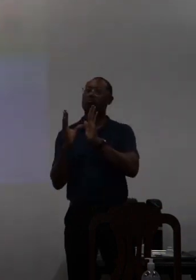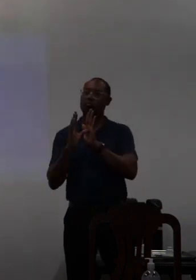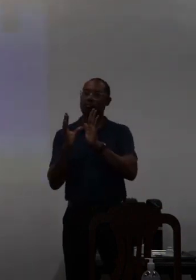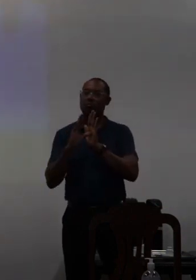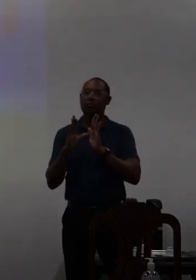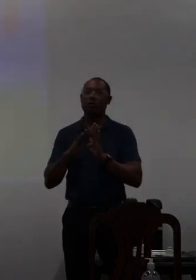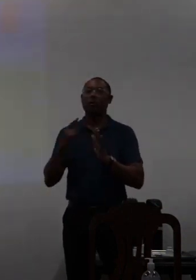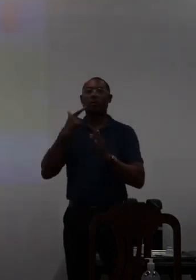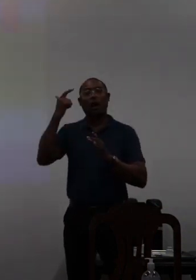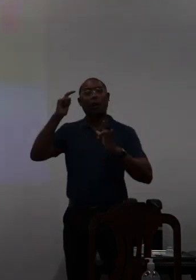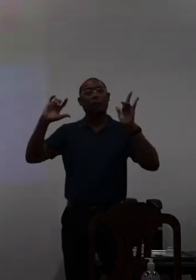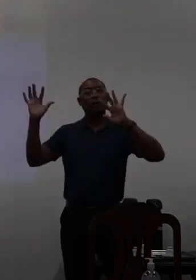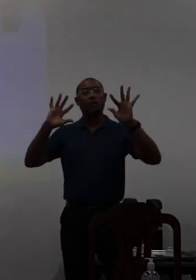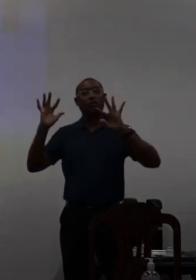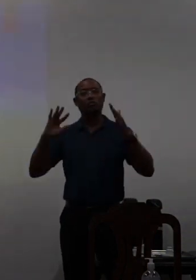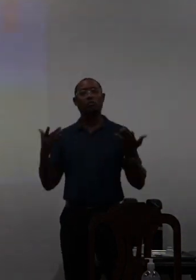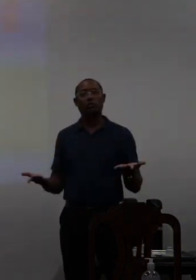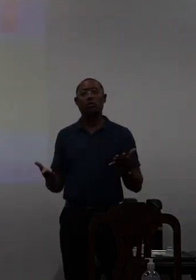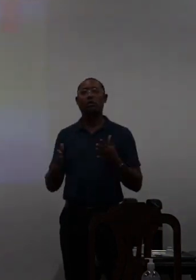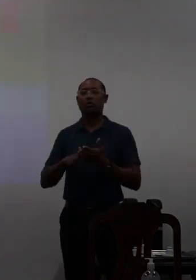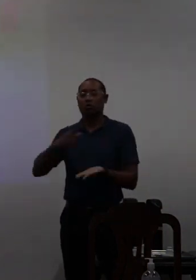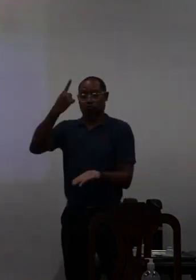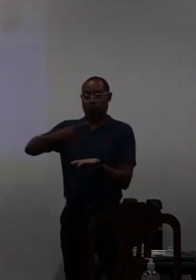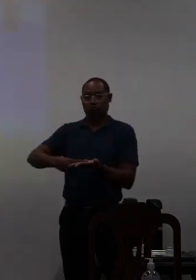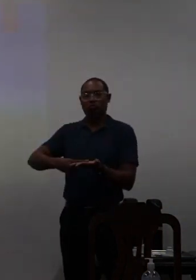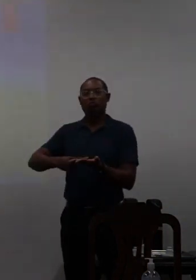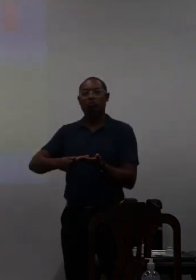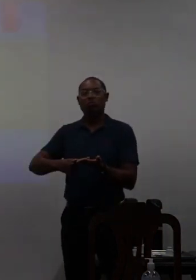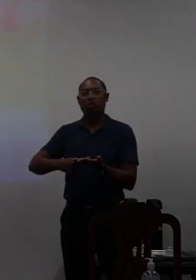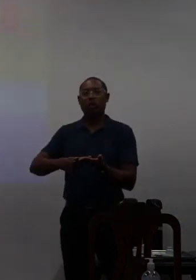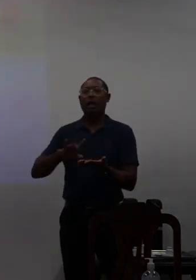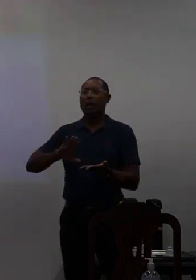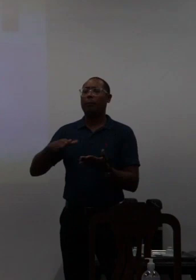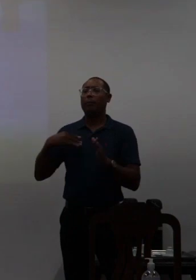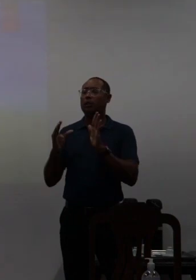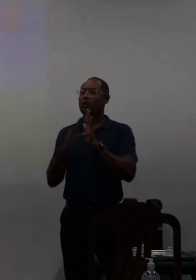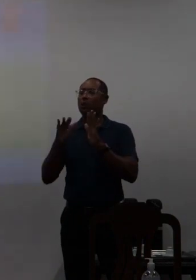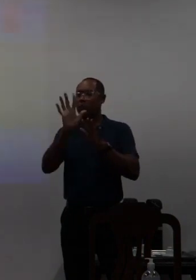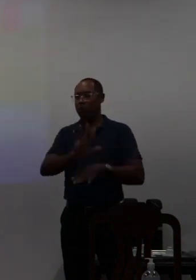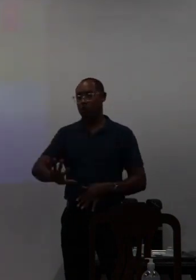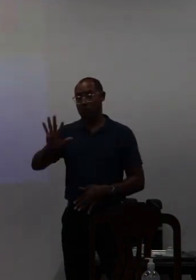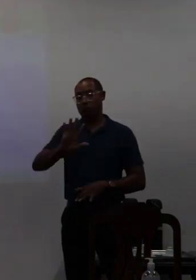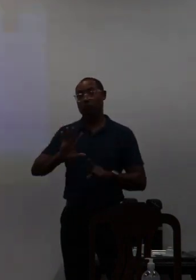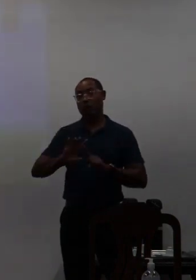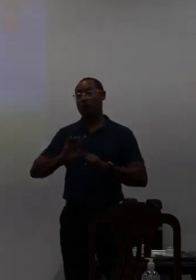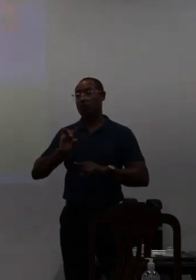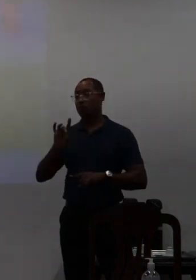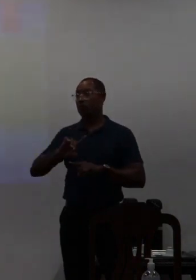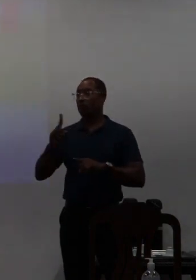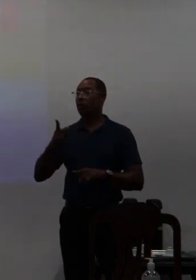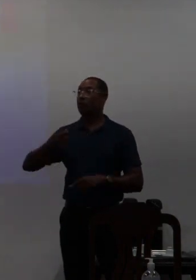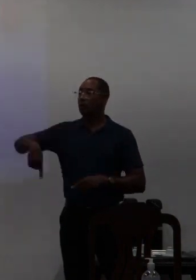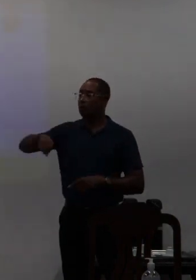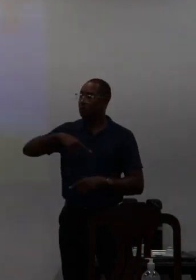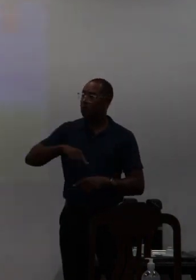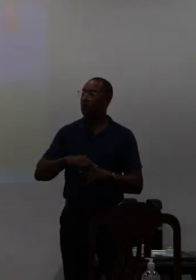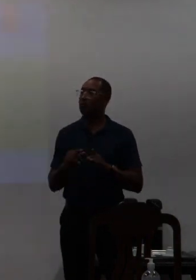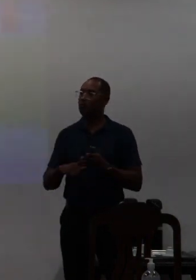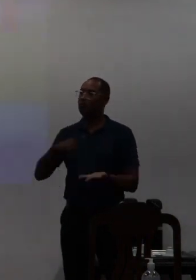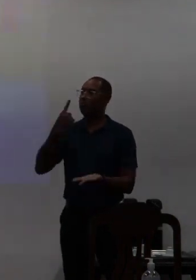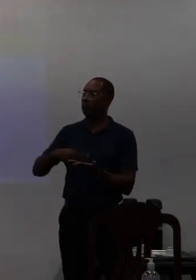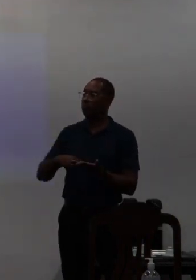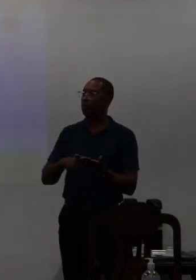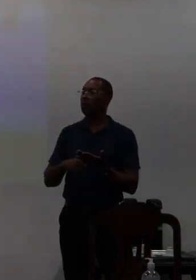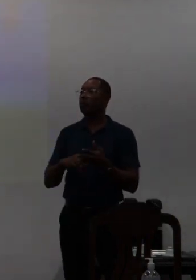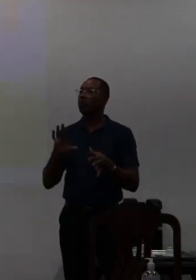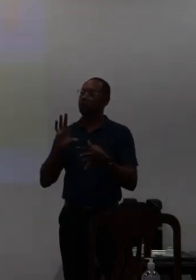sobre o que foi pactuado e aí não é comunidade em geral mas quando a gente faz a pactuação